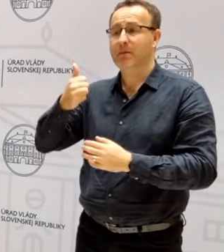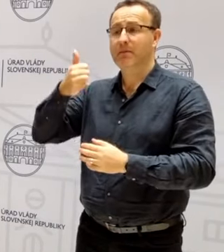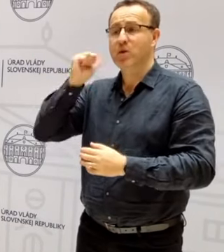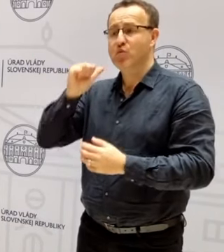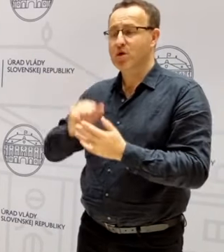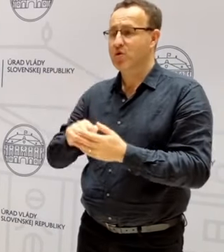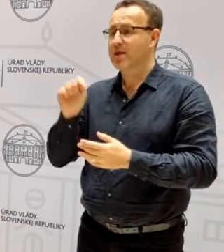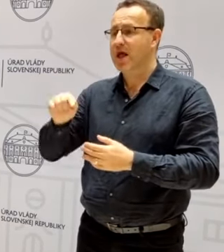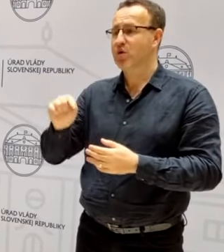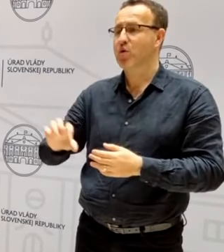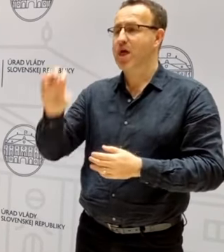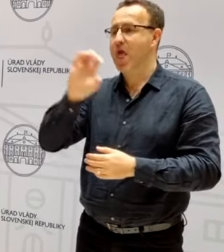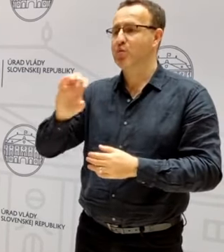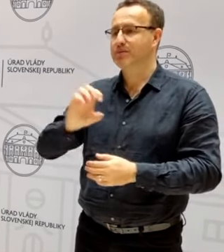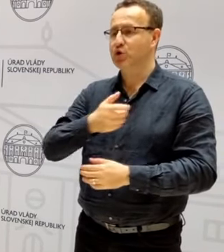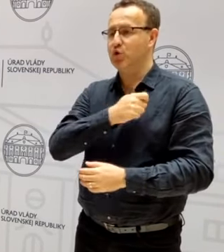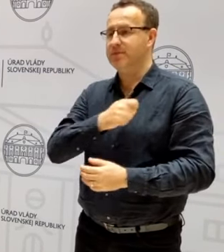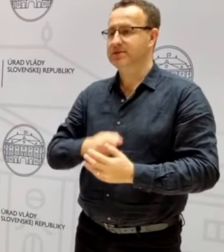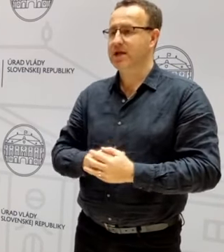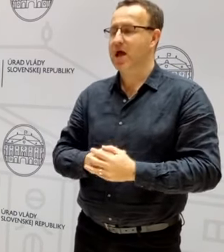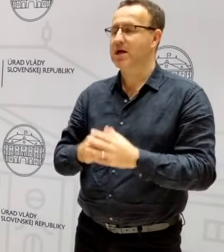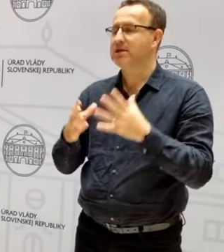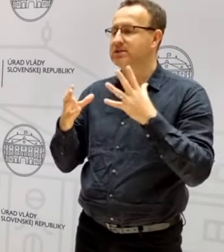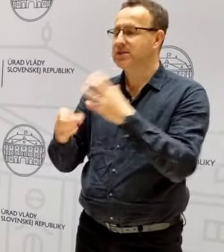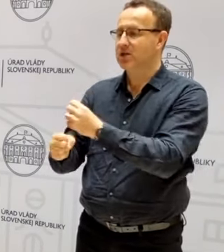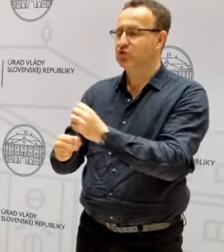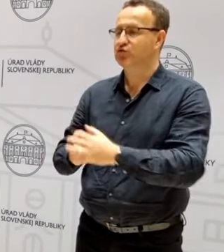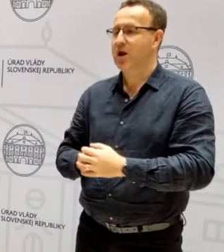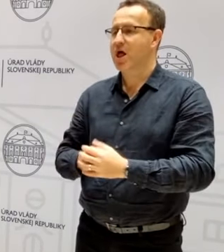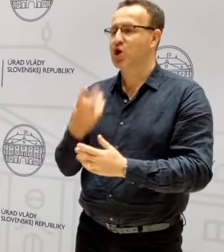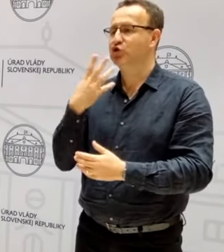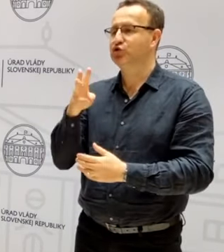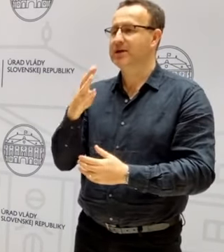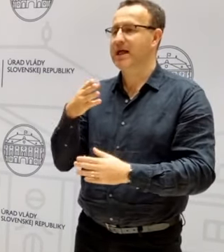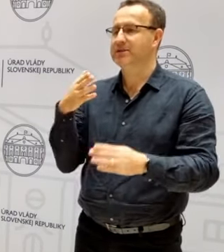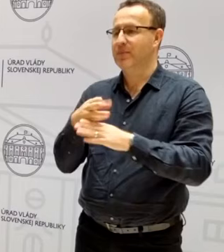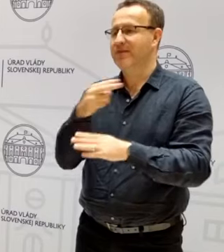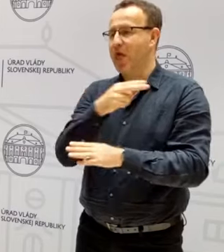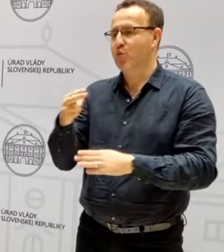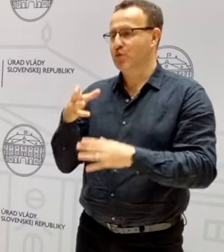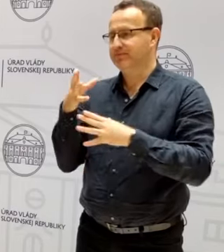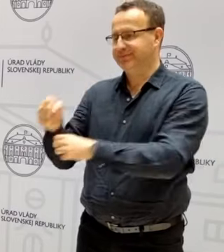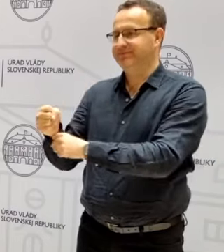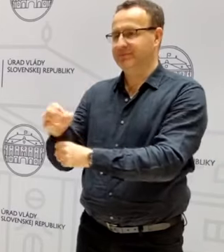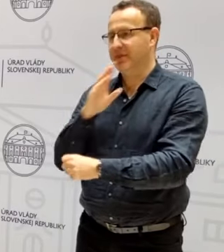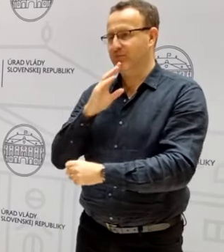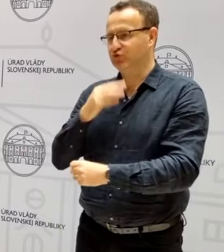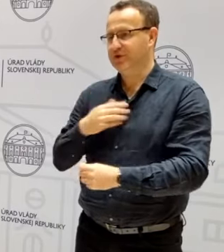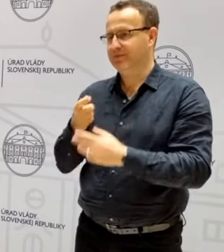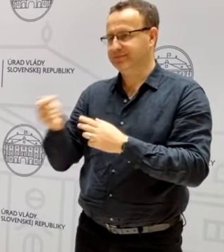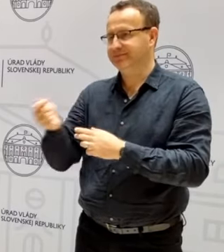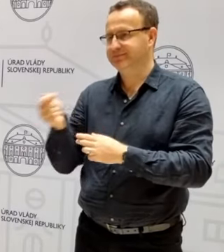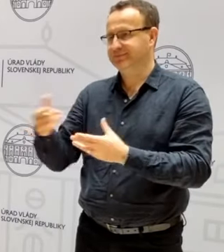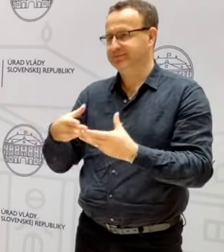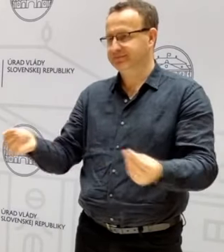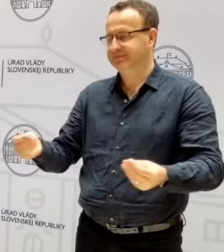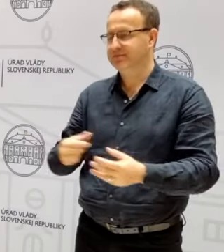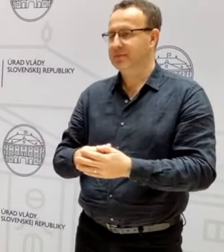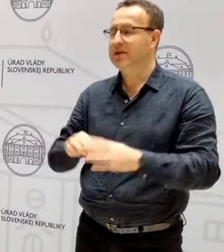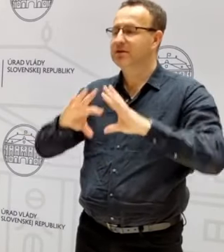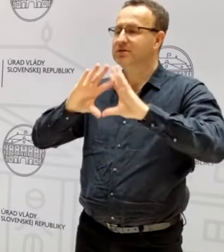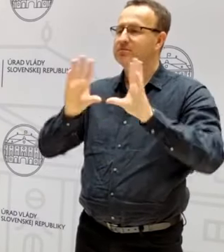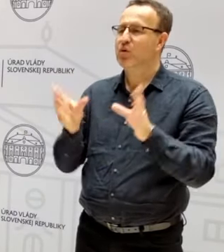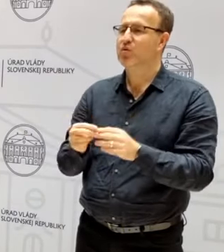takto Európska komisia zadržala 14 miliónov eur. My predpokladáme, že tá celková